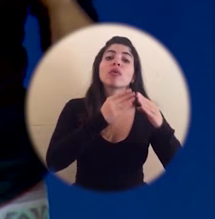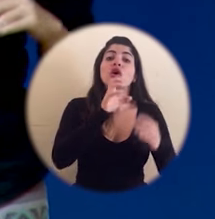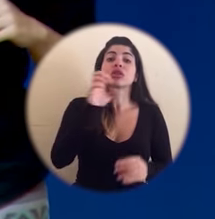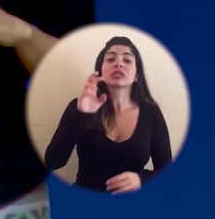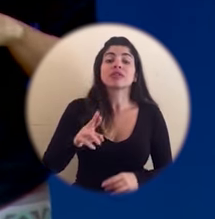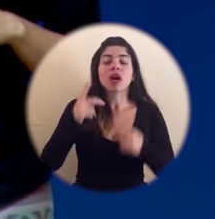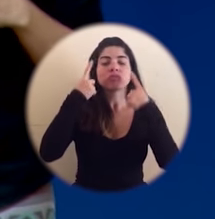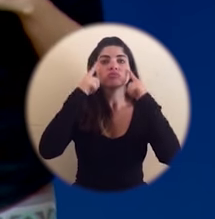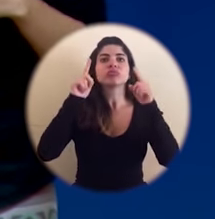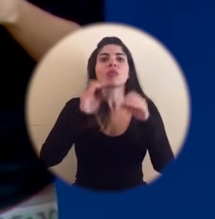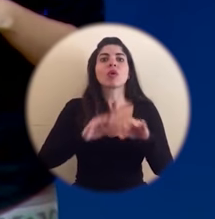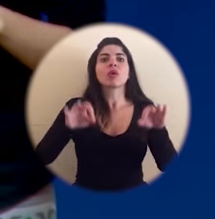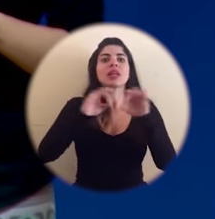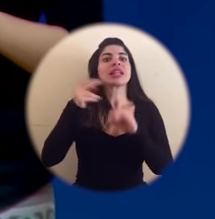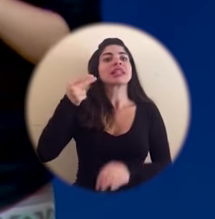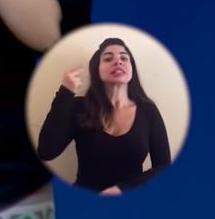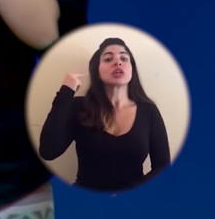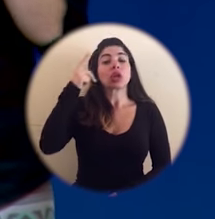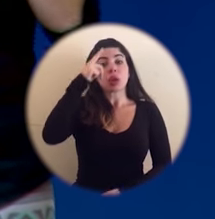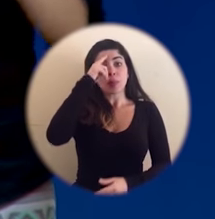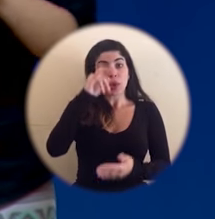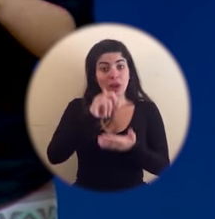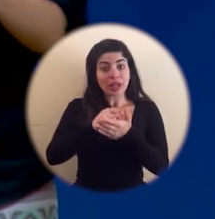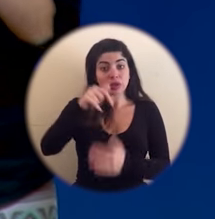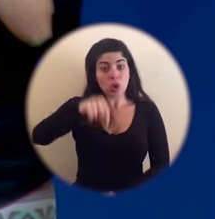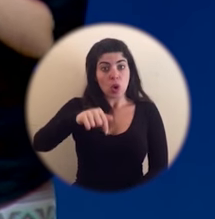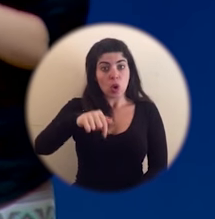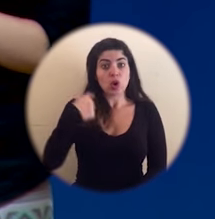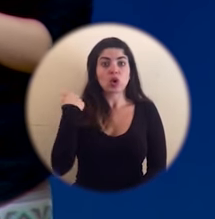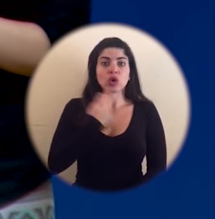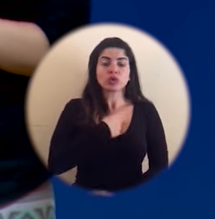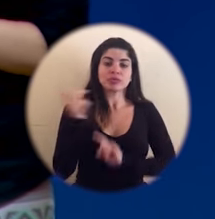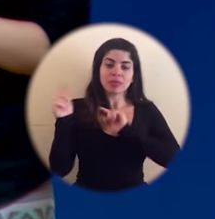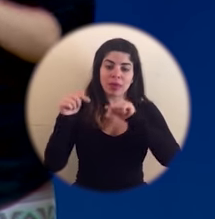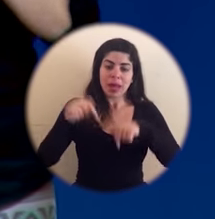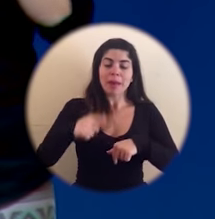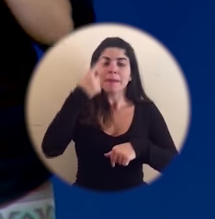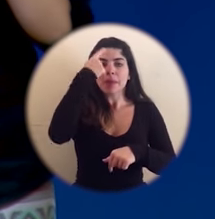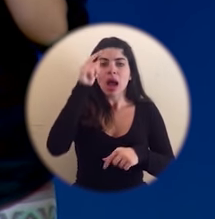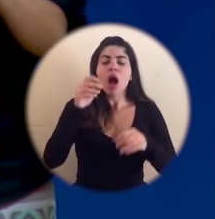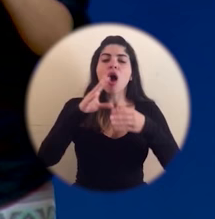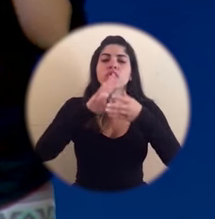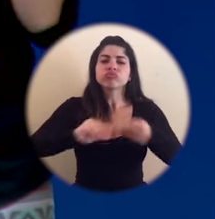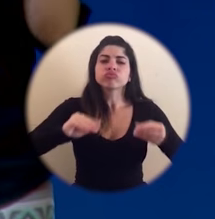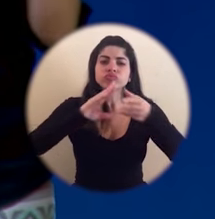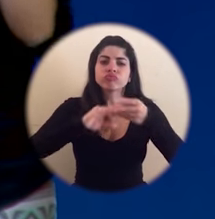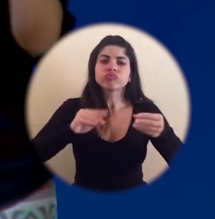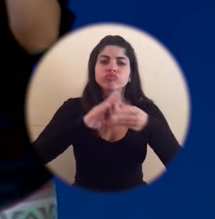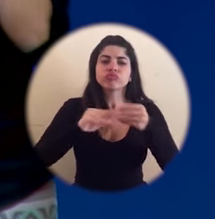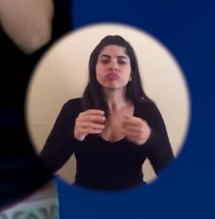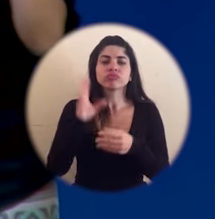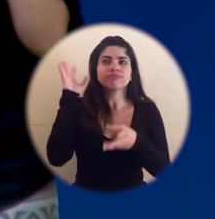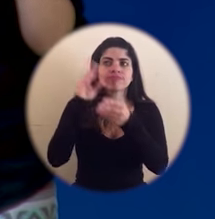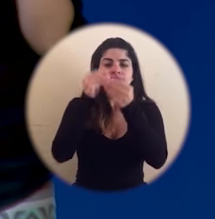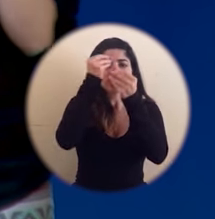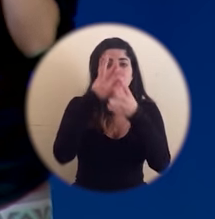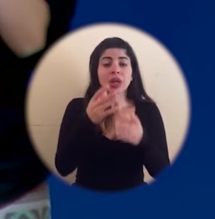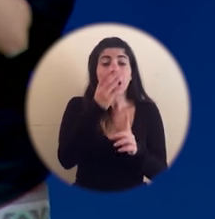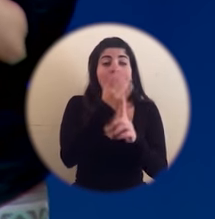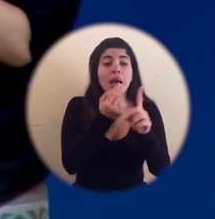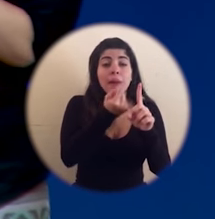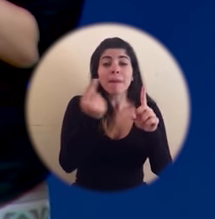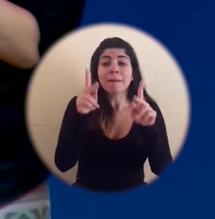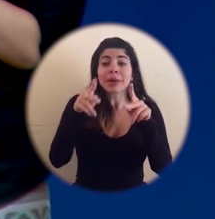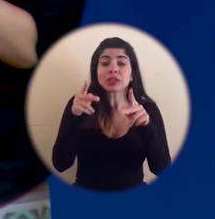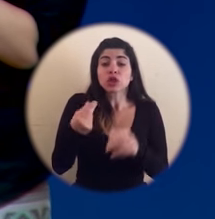se logró algo histórico y es por eso que hoy estamos acá para rendir cuentas y a todas las personas que colón a